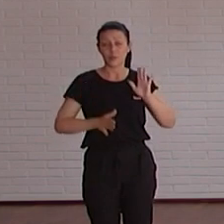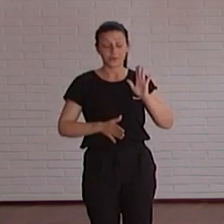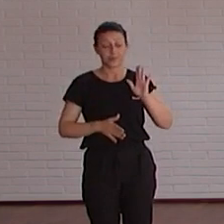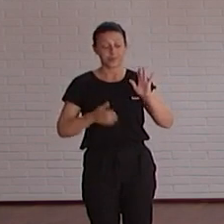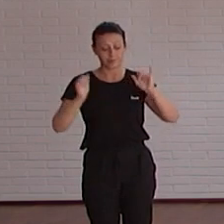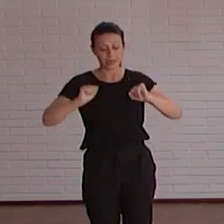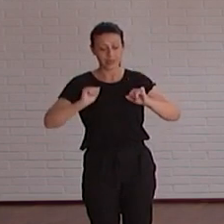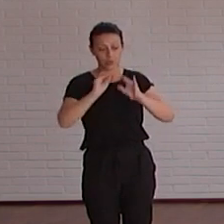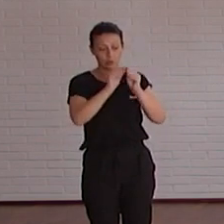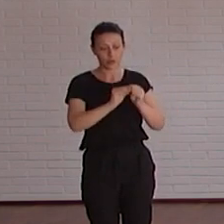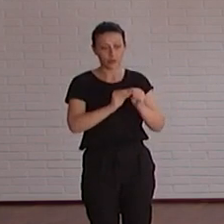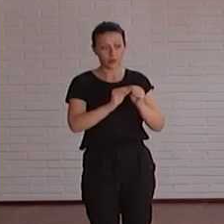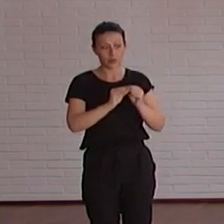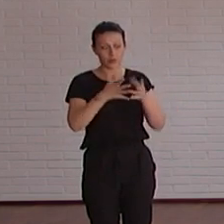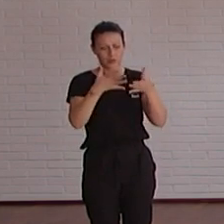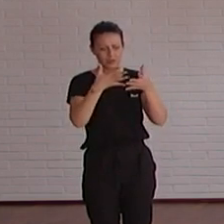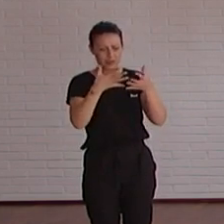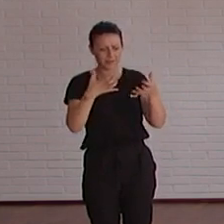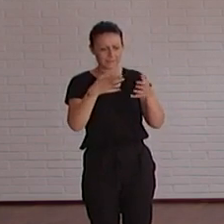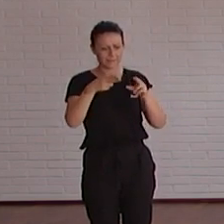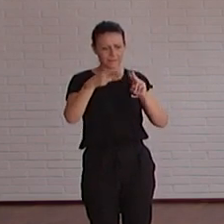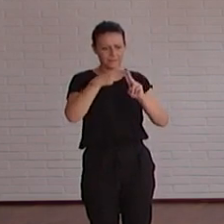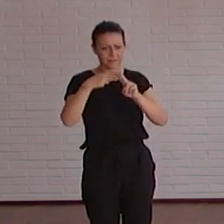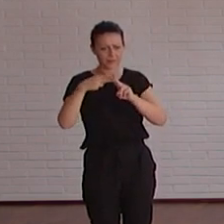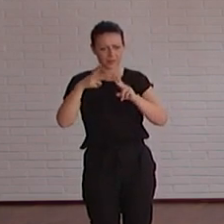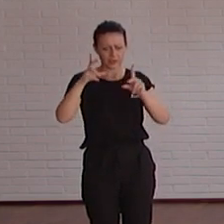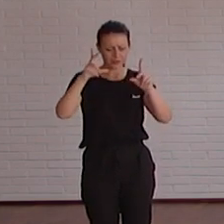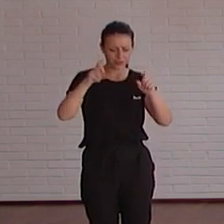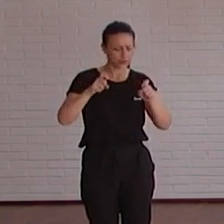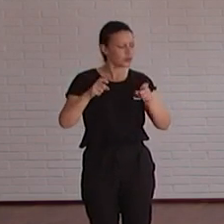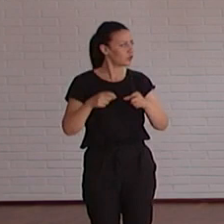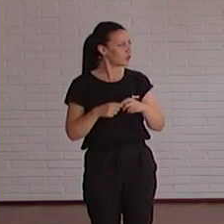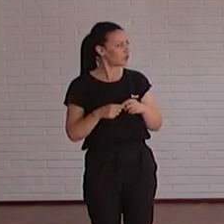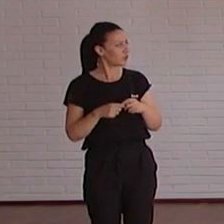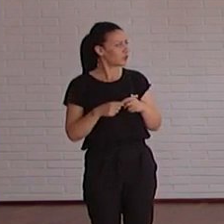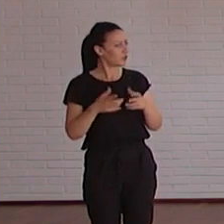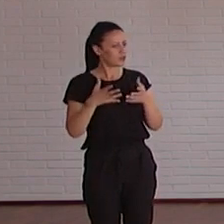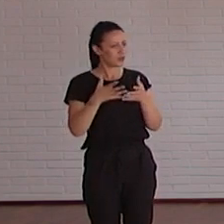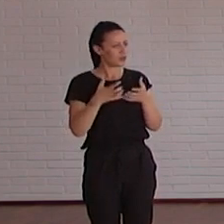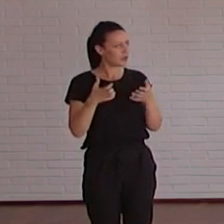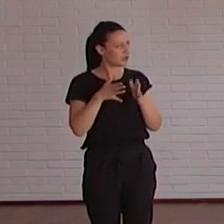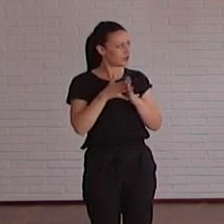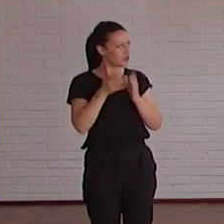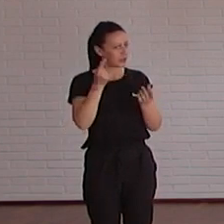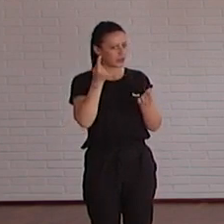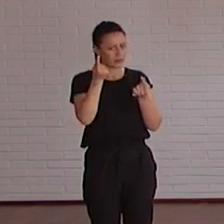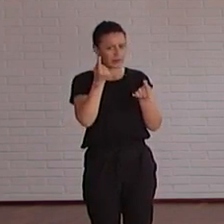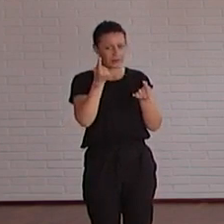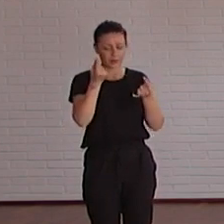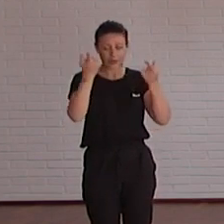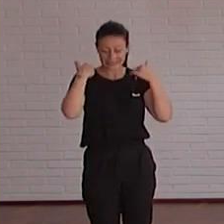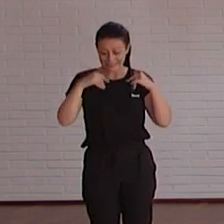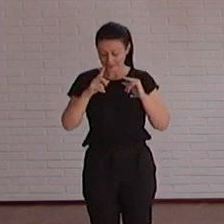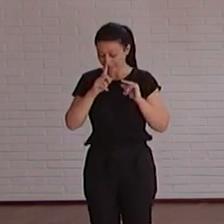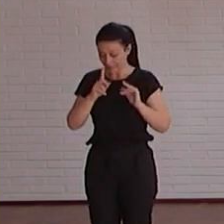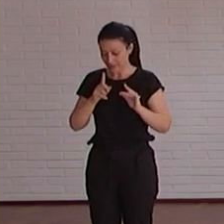en la tarde te metes y empiezas a etiquetar fotos empiezas a describir pero el pronto muchas veces